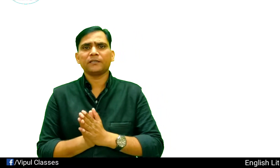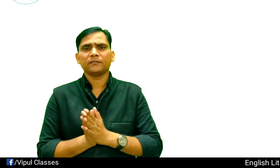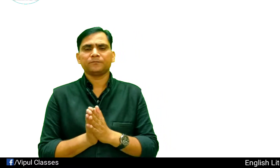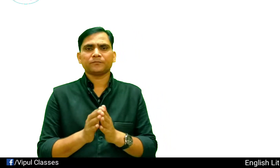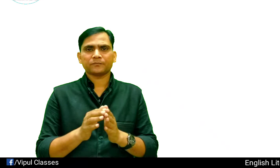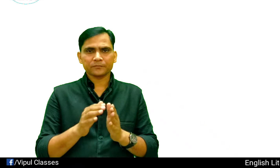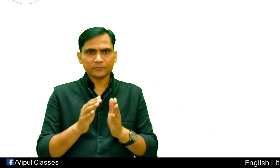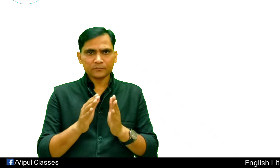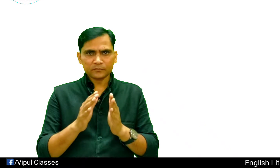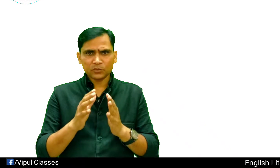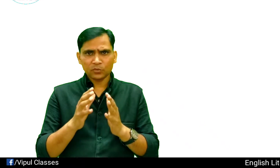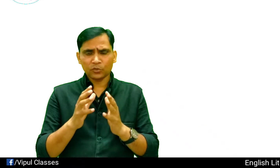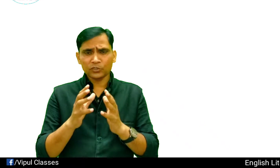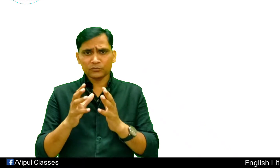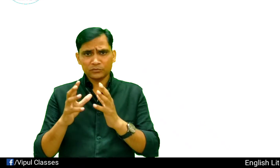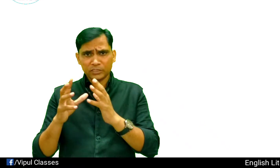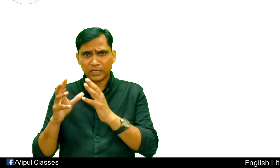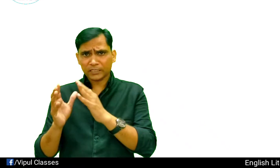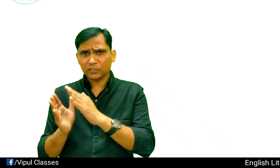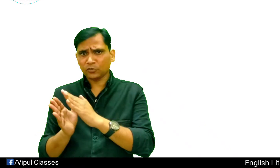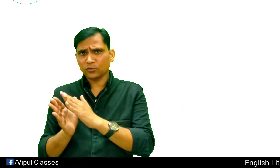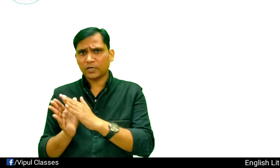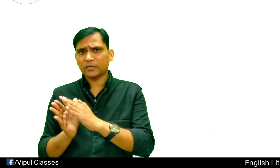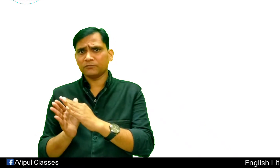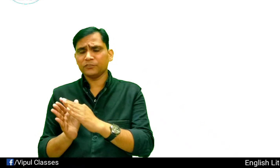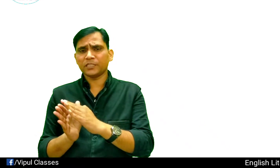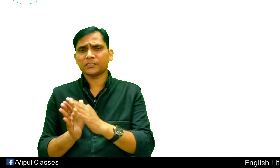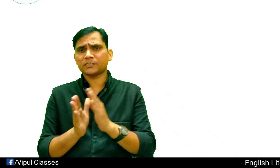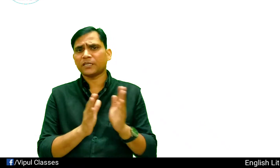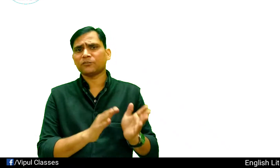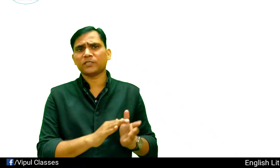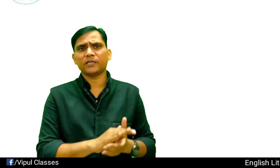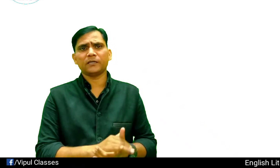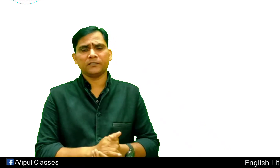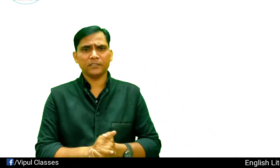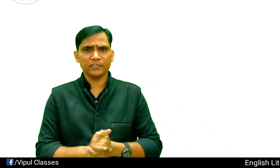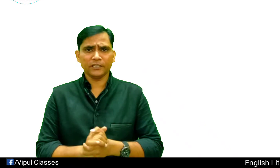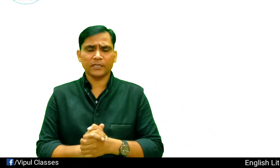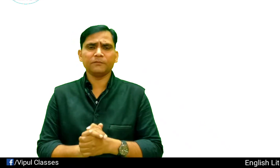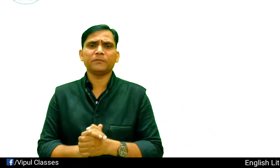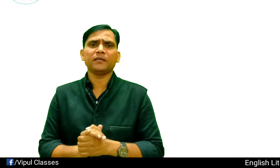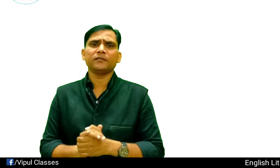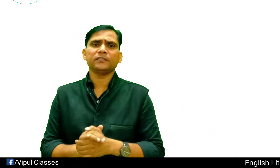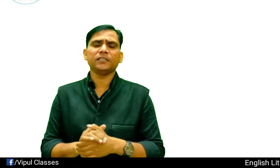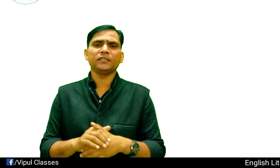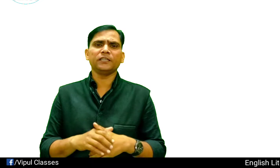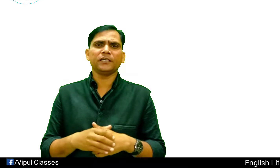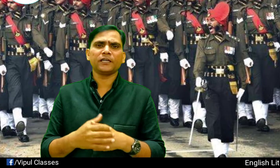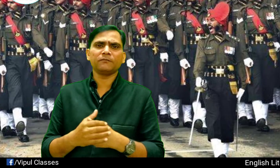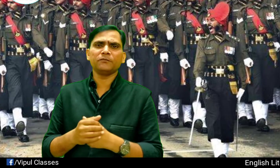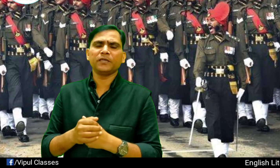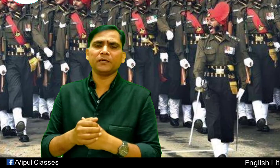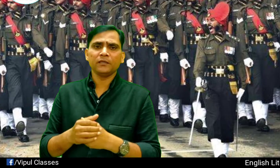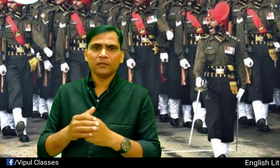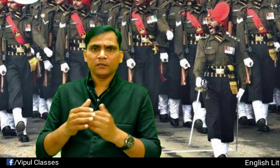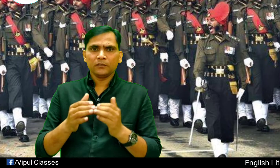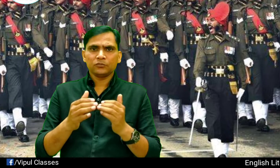हैं और यहाँ के लोगों का विसेस odun होता है इंडियन आर्मी में यानि इंडियन आर्मी में